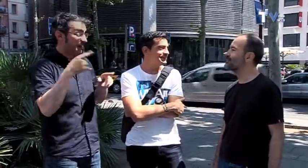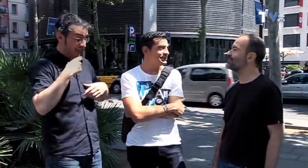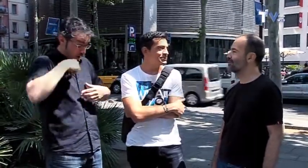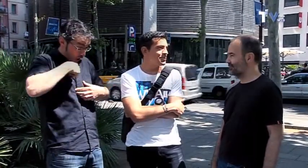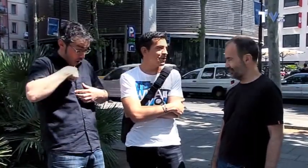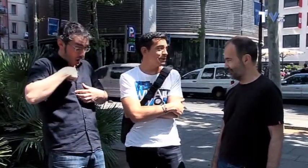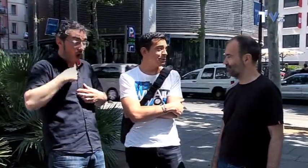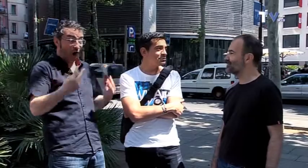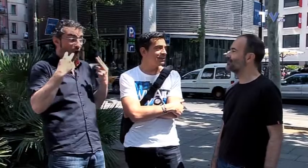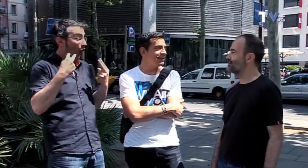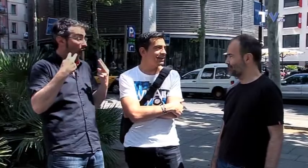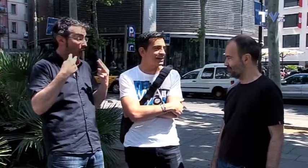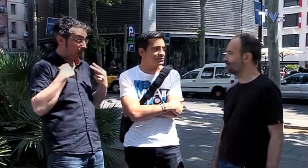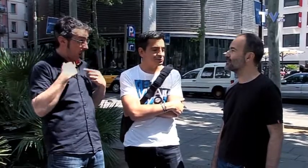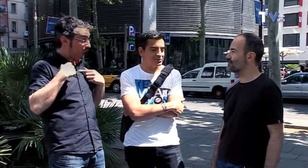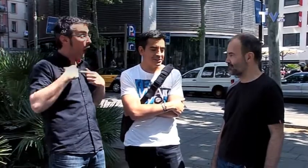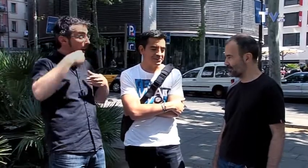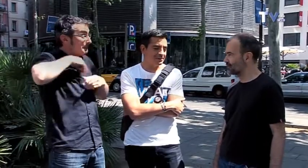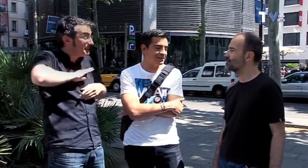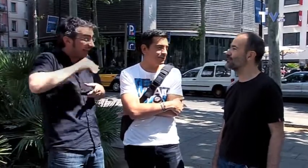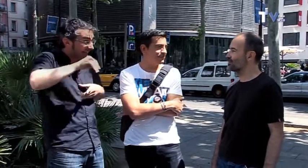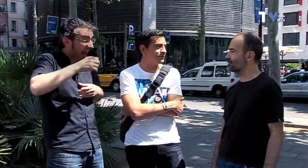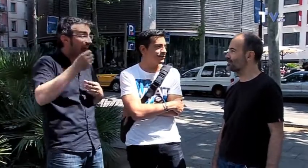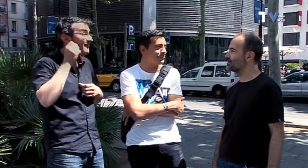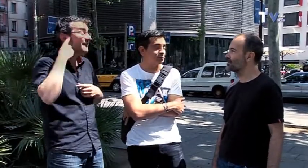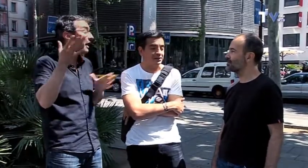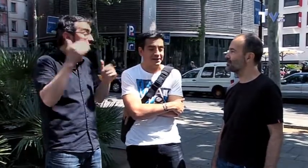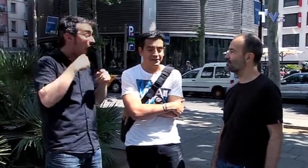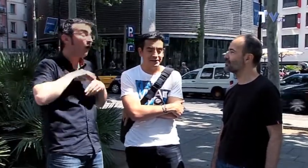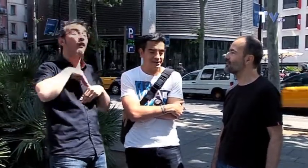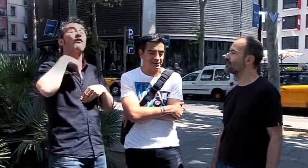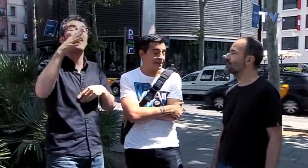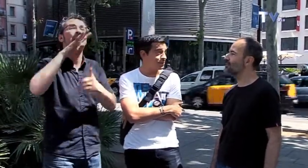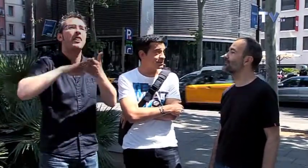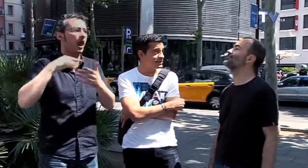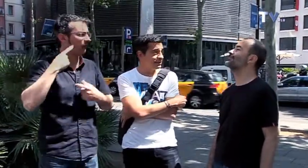En Valladolid no tenía muchas oportunidades, Barcelona me ofreció una muy buena, y quise aprovecharla.